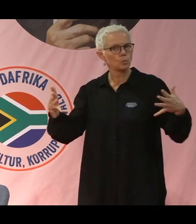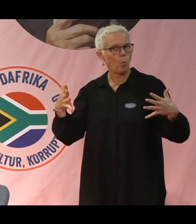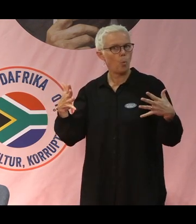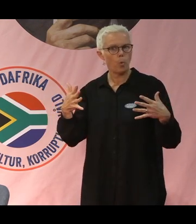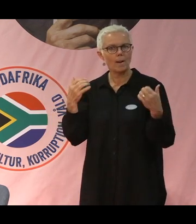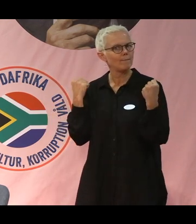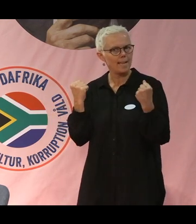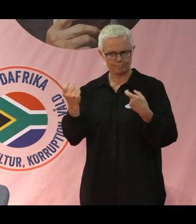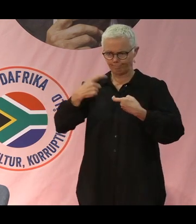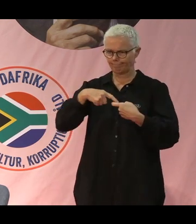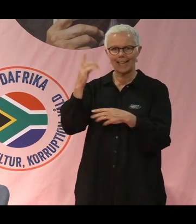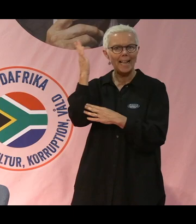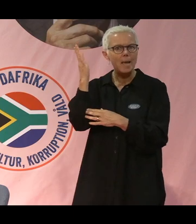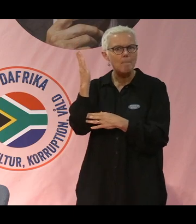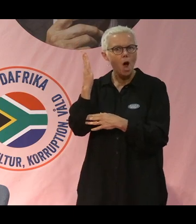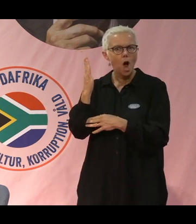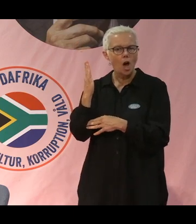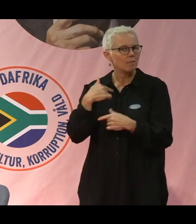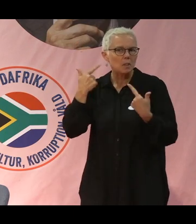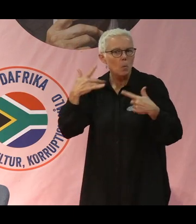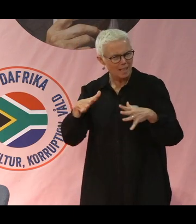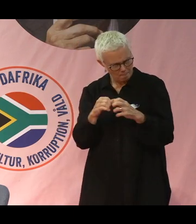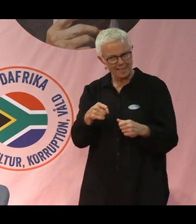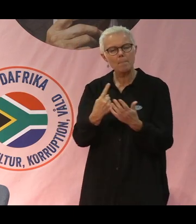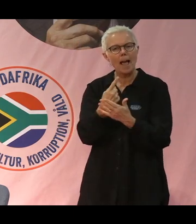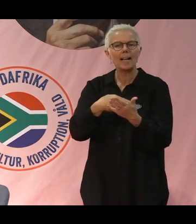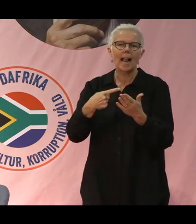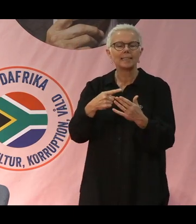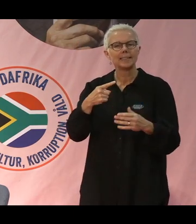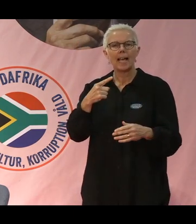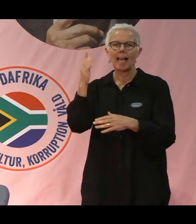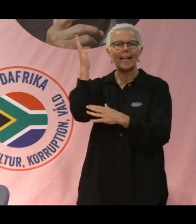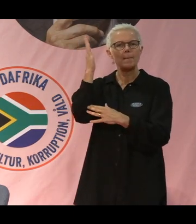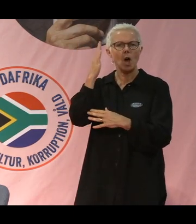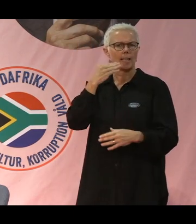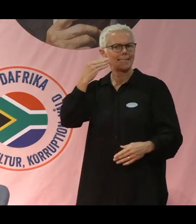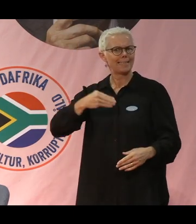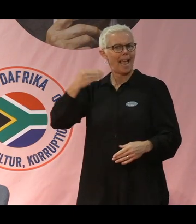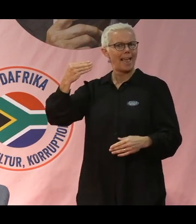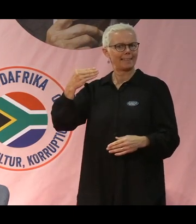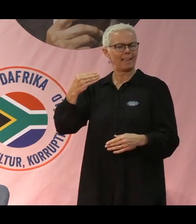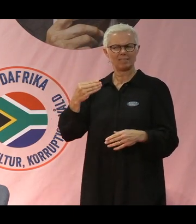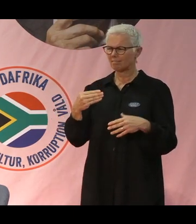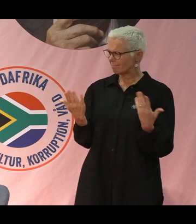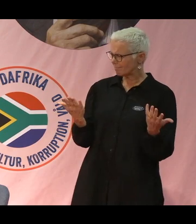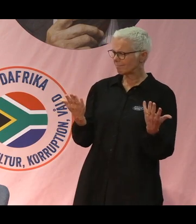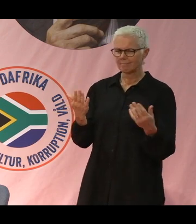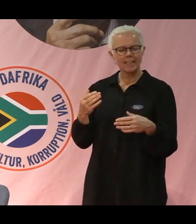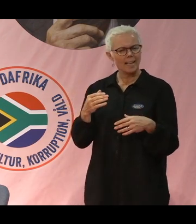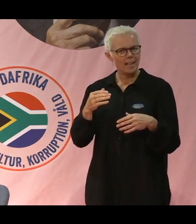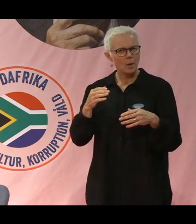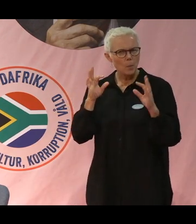man tror och kan till och med faktiskt kallas för klimathjältar. Men hur då? Vilken betydelse kan de här